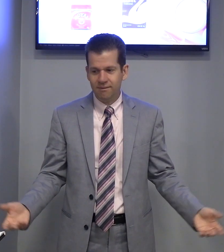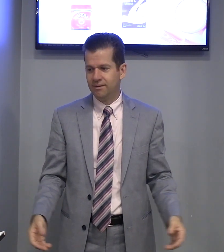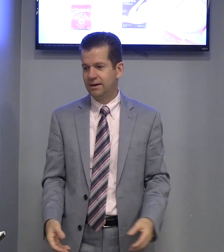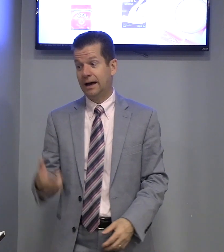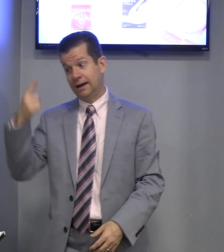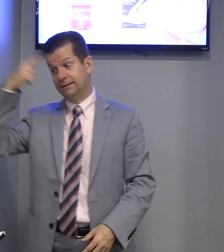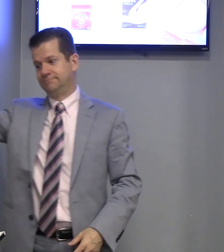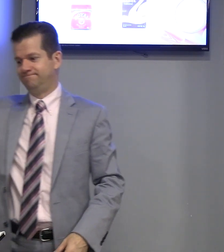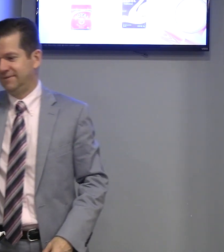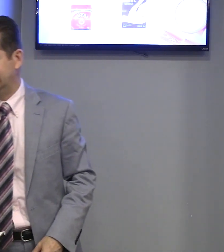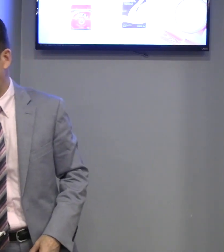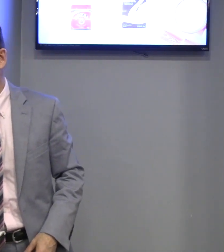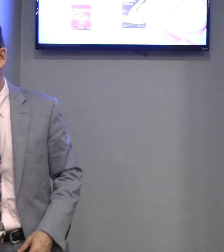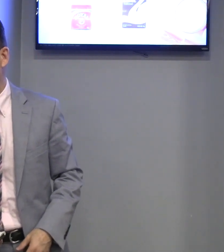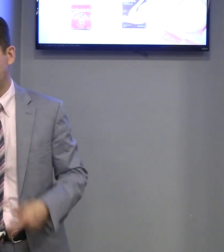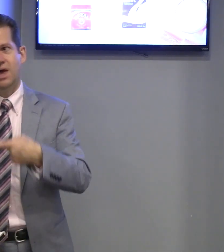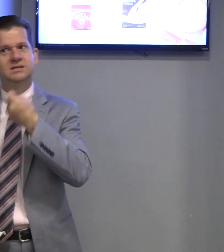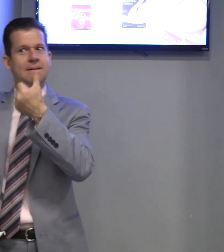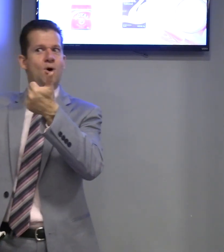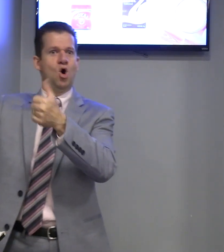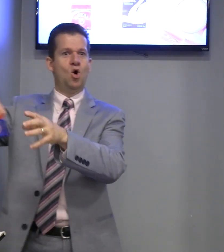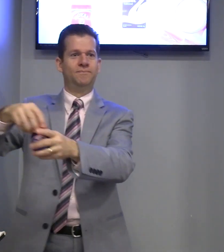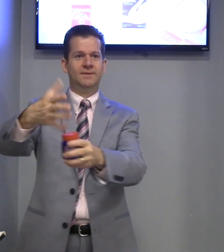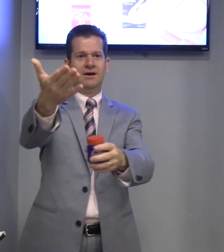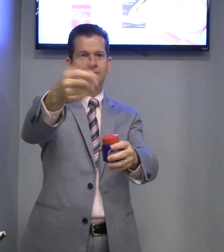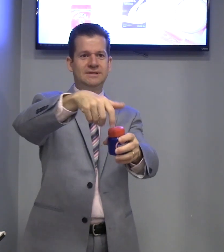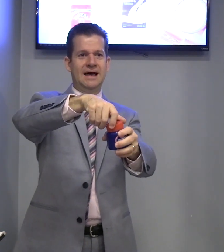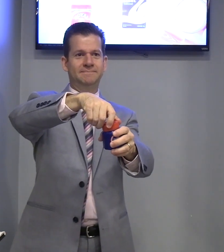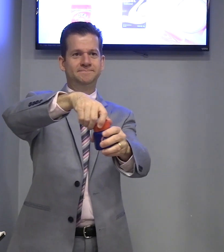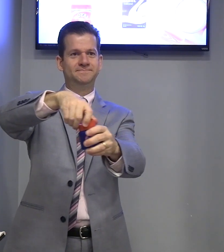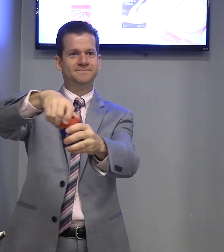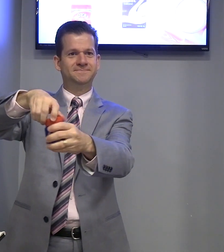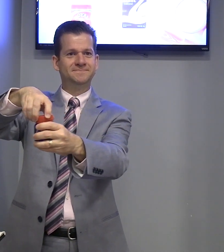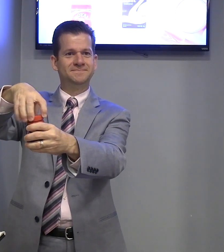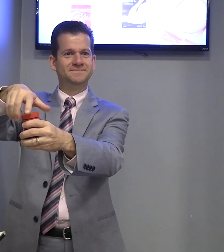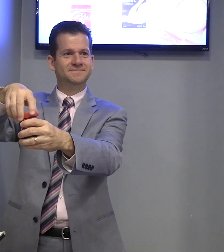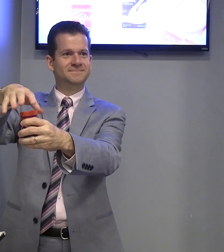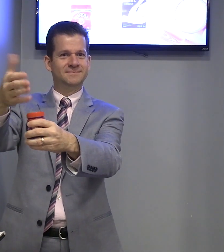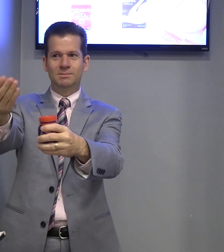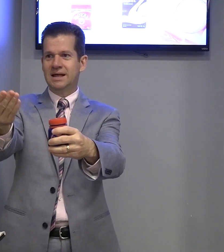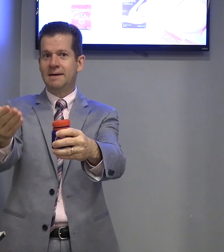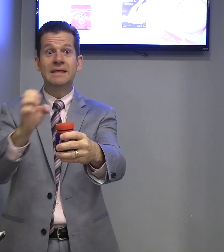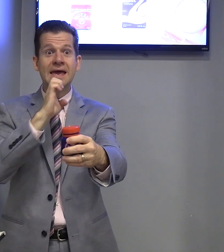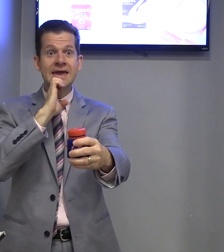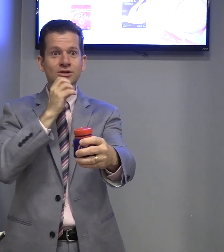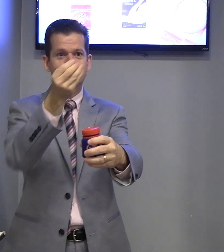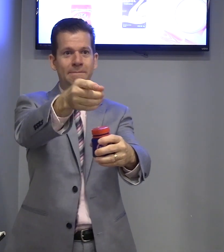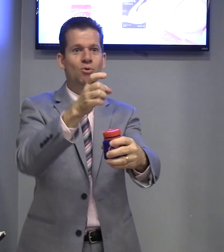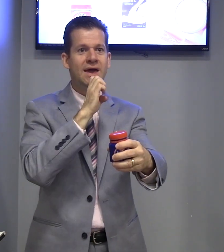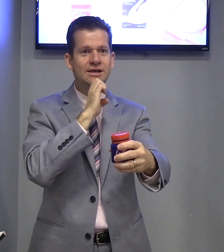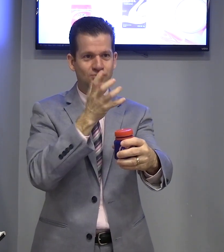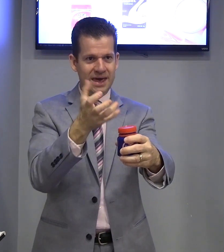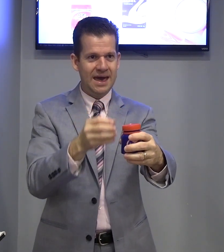Ah, aqui está o fermento. Este é bom. Não dá. Não dá. Dá para o enzo. Quer?